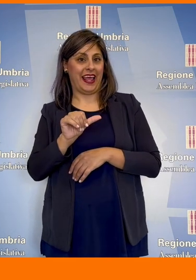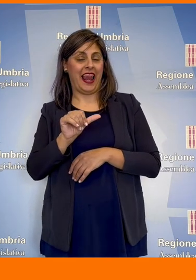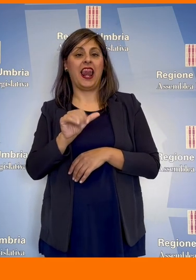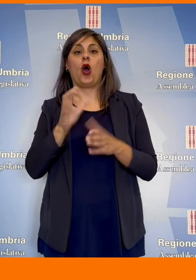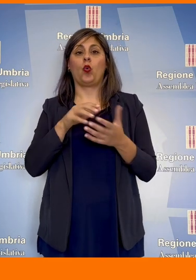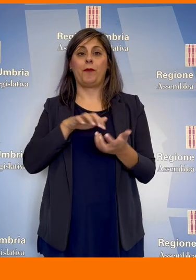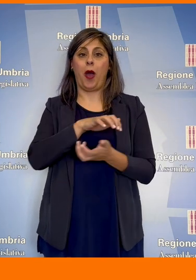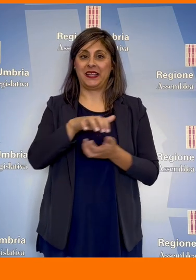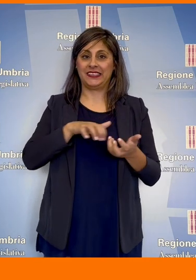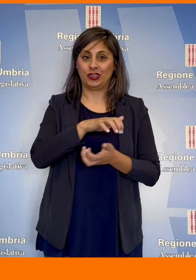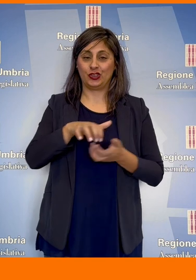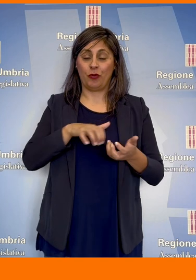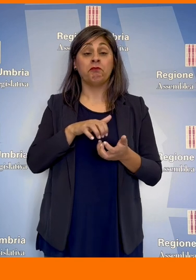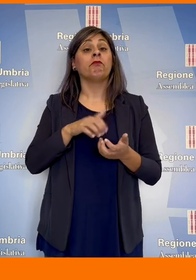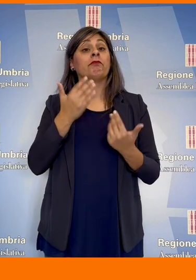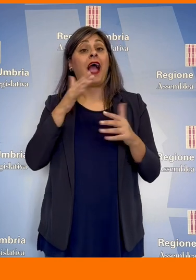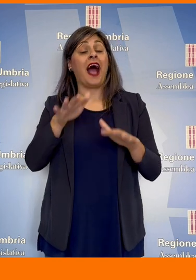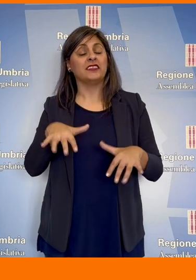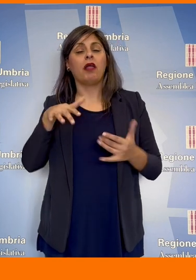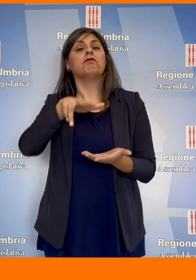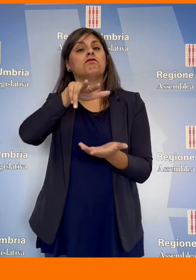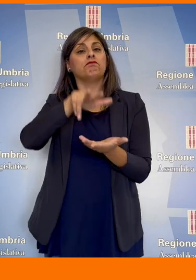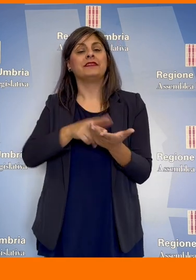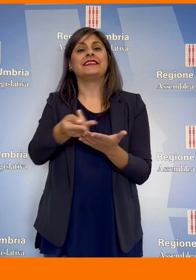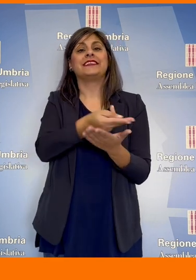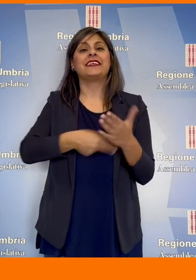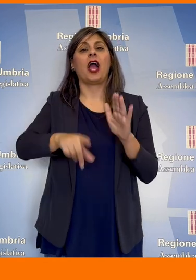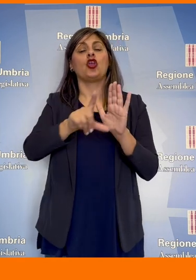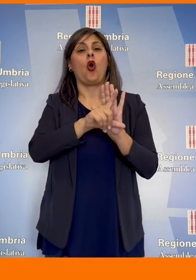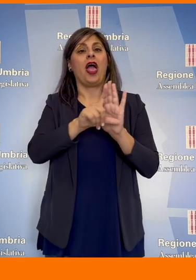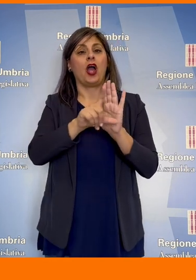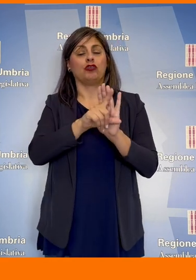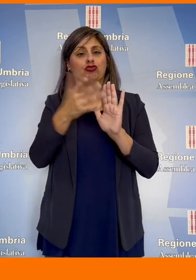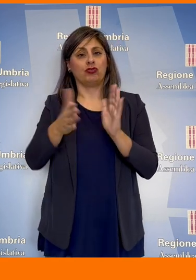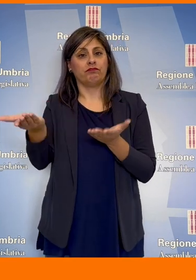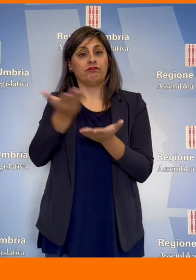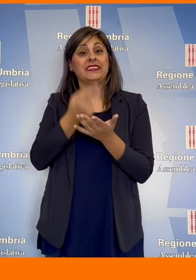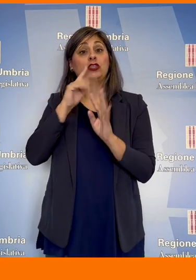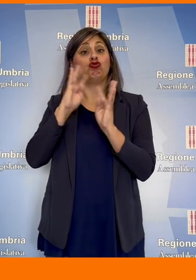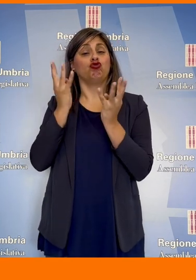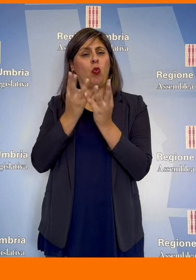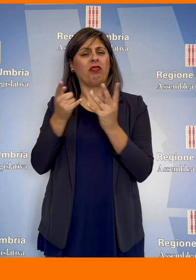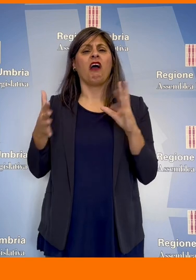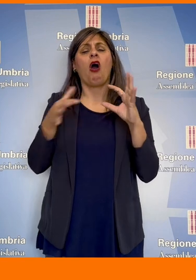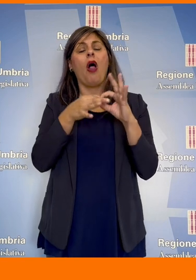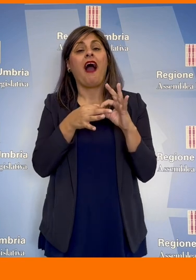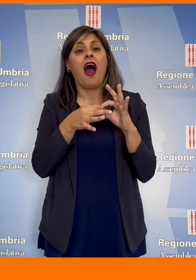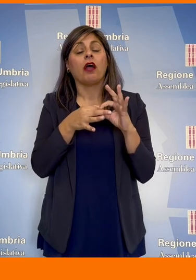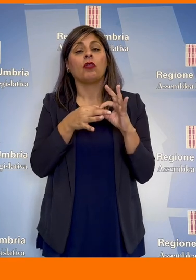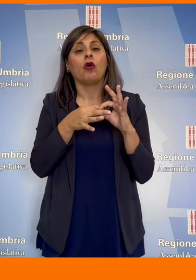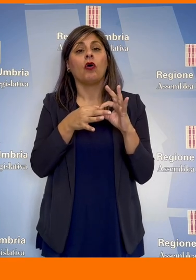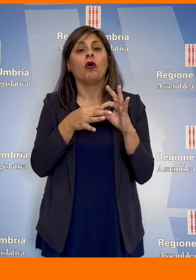Stelle e Gruppo Misto, l'Assemblea ha approvato il disegno di legge predisposto dalla Giunta regionale concernente la